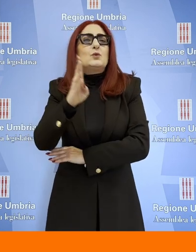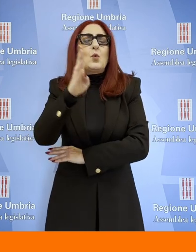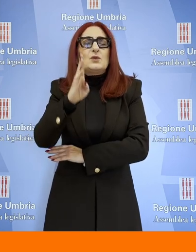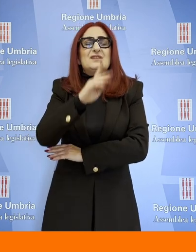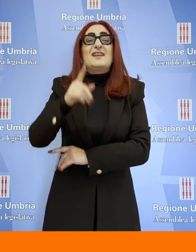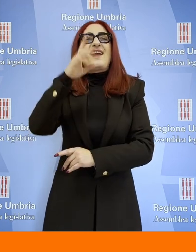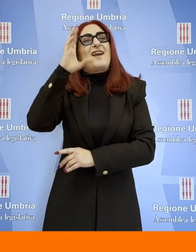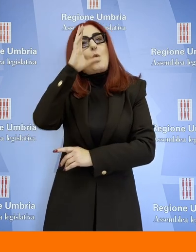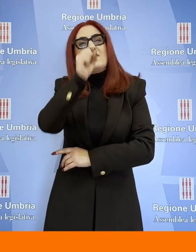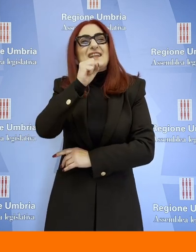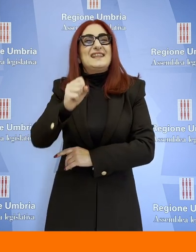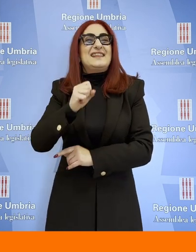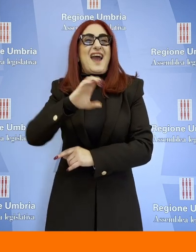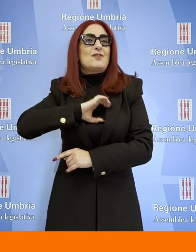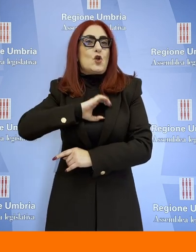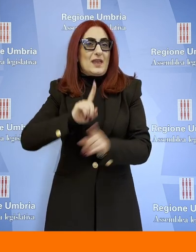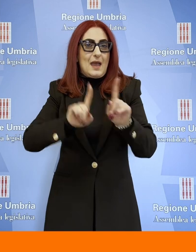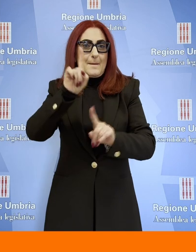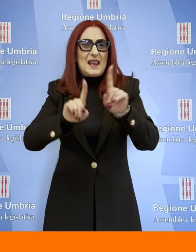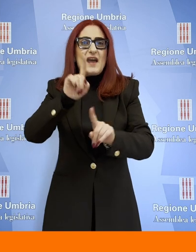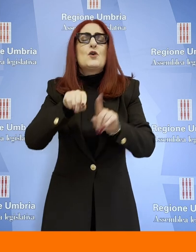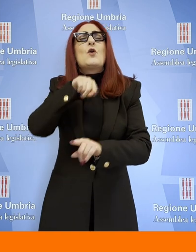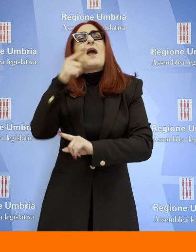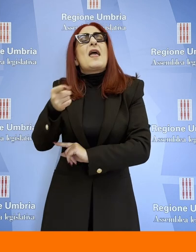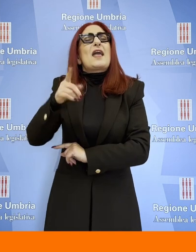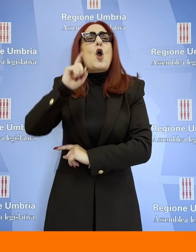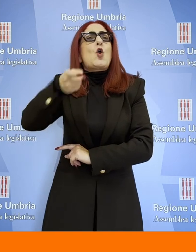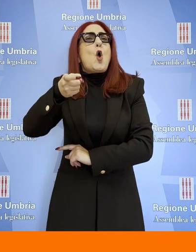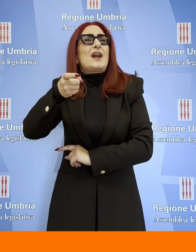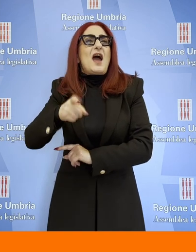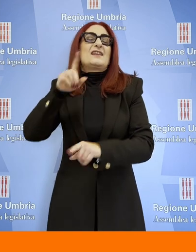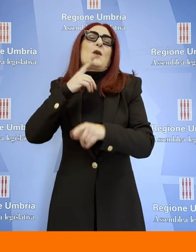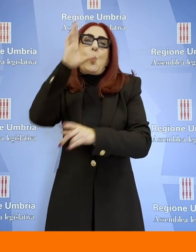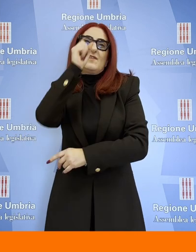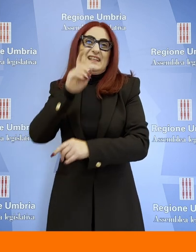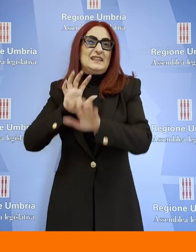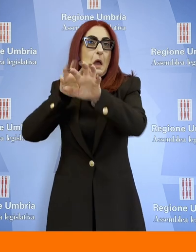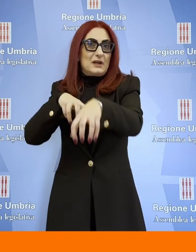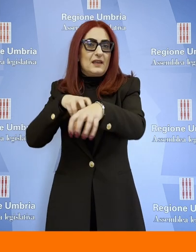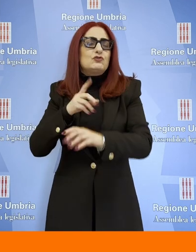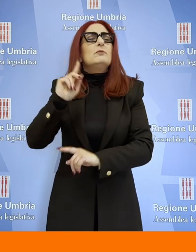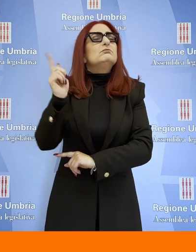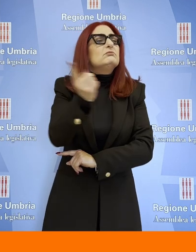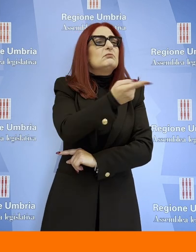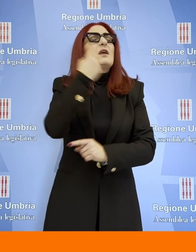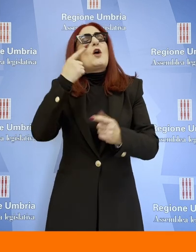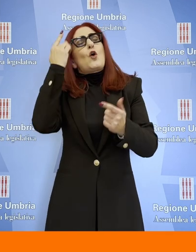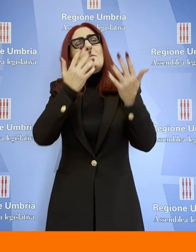in considerazioni di elogio e condivisione rispetto a modifiche e integrazioni di alcuni articoli dello statuto. Tra le considerazioni più